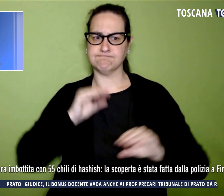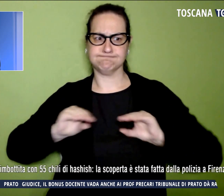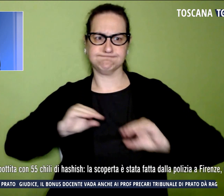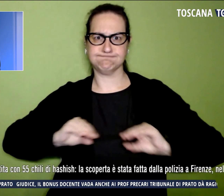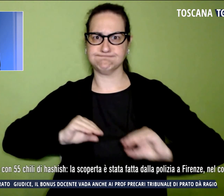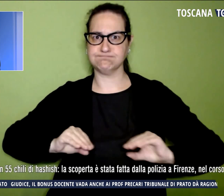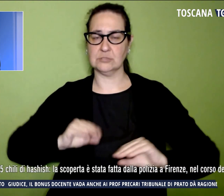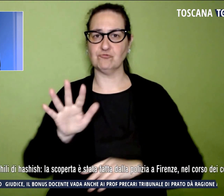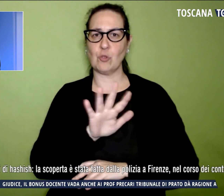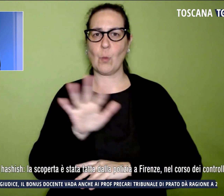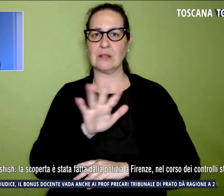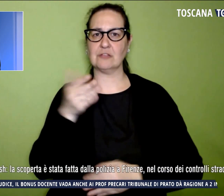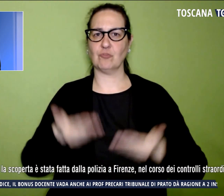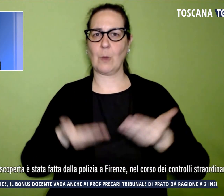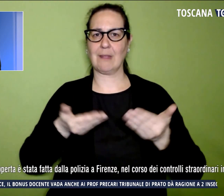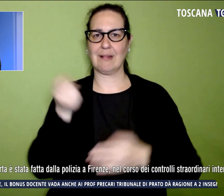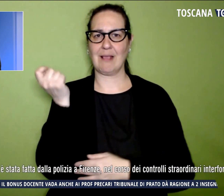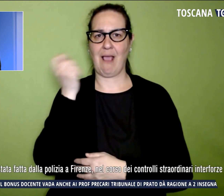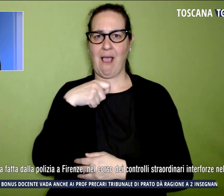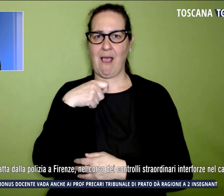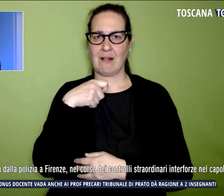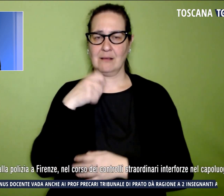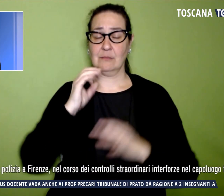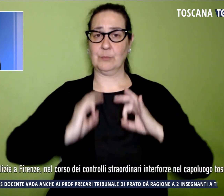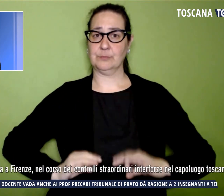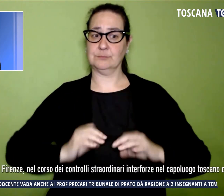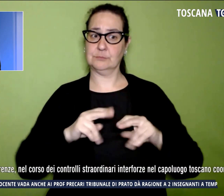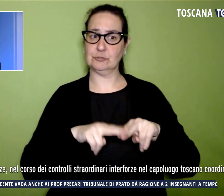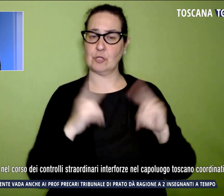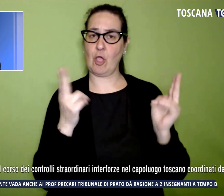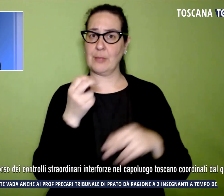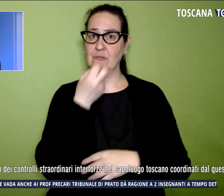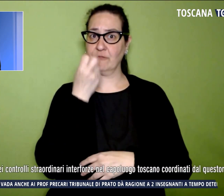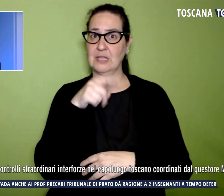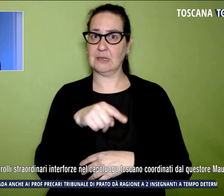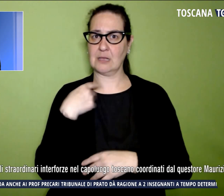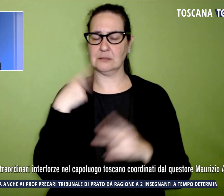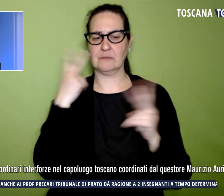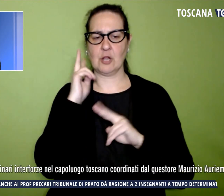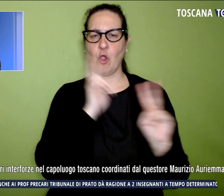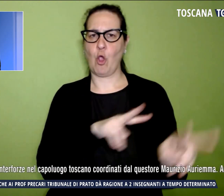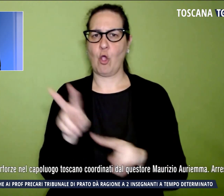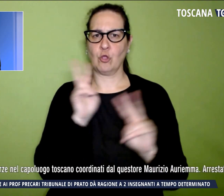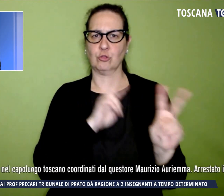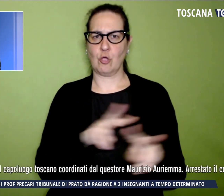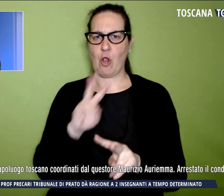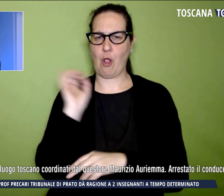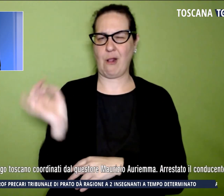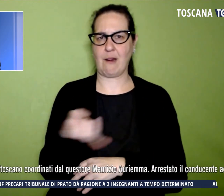è stata fatta dalla polizia a Firenze nel corso di una serie di controlli straordinari.